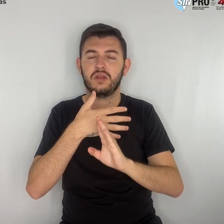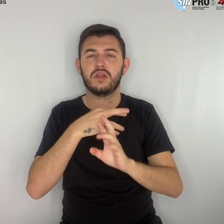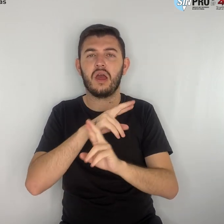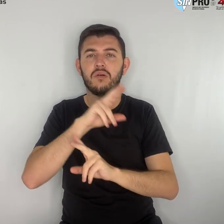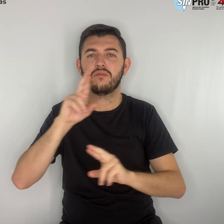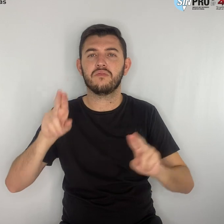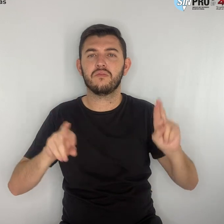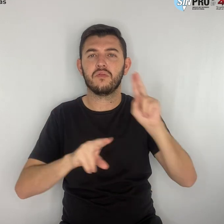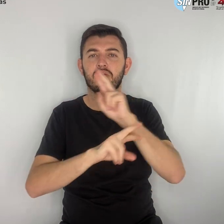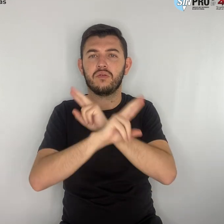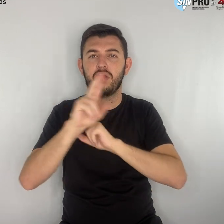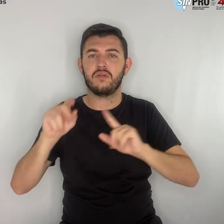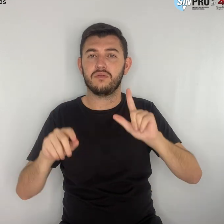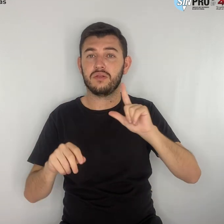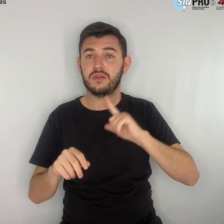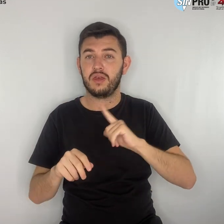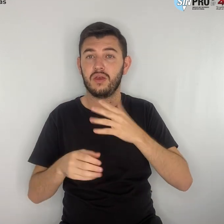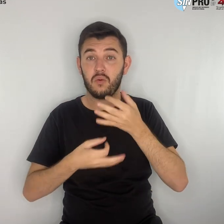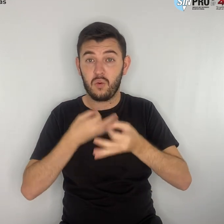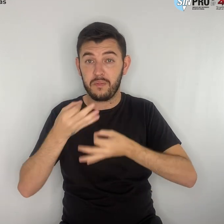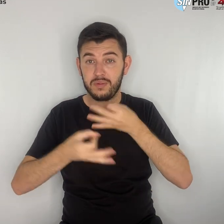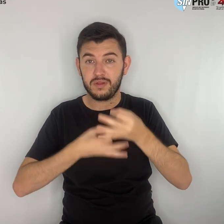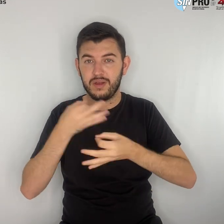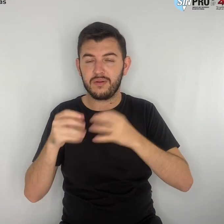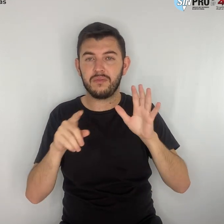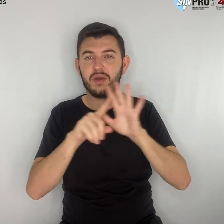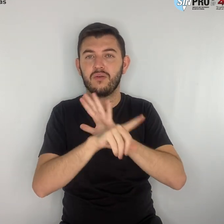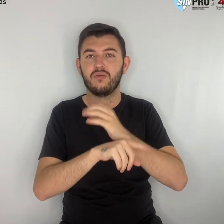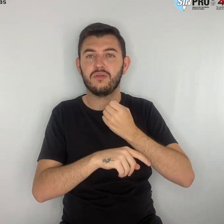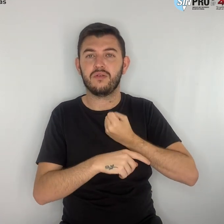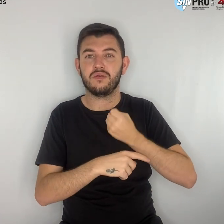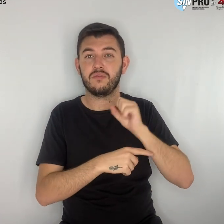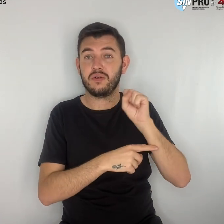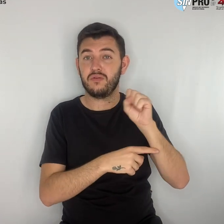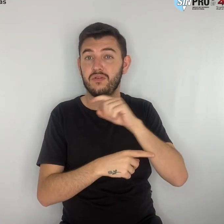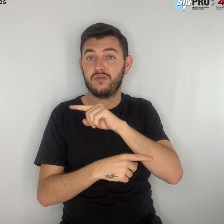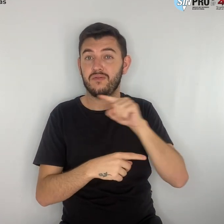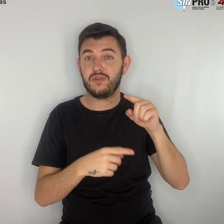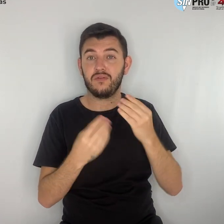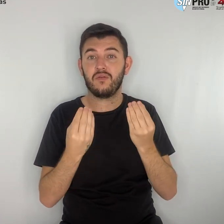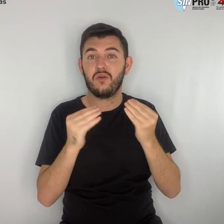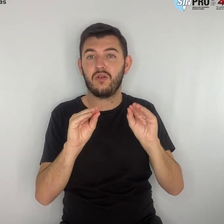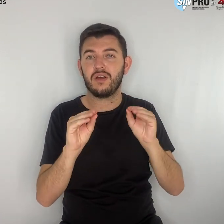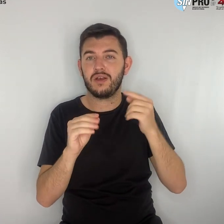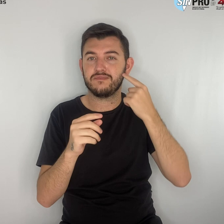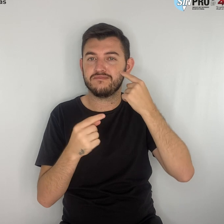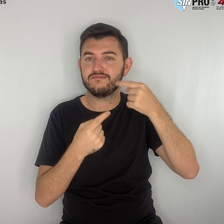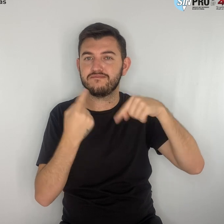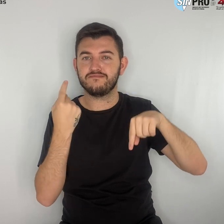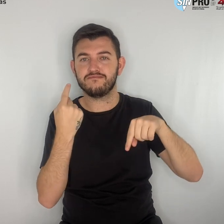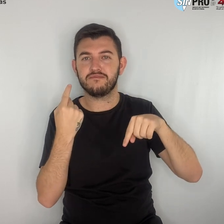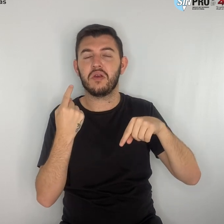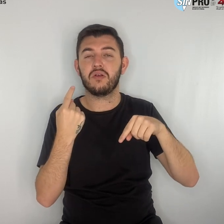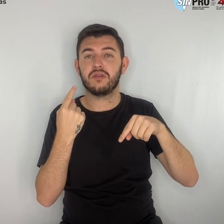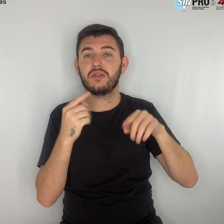questão 8. Marcar discordo da proposição. Copie e cole o texto abaixo. Por